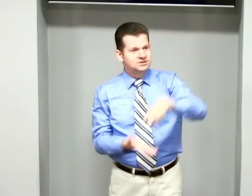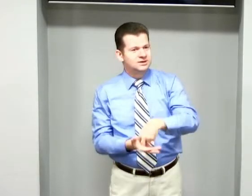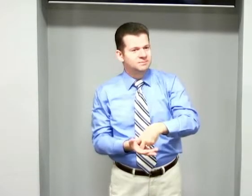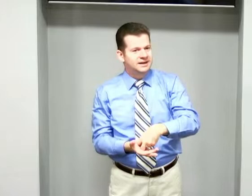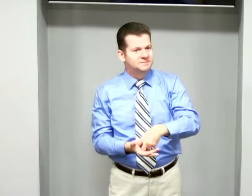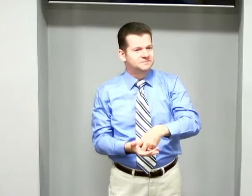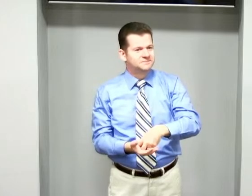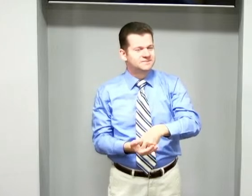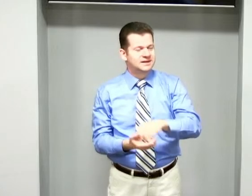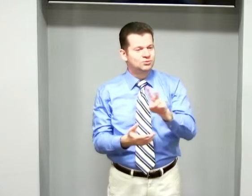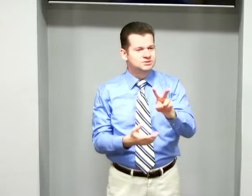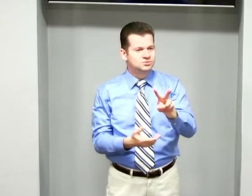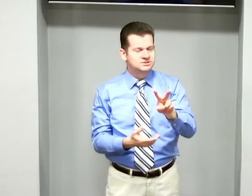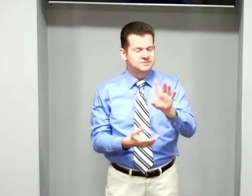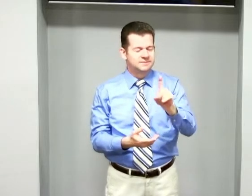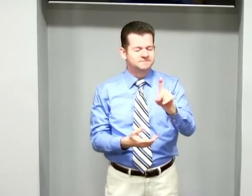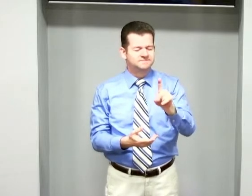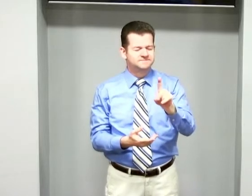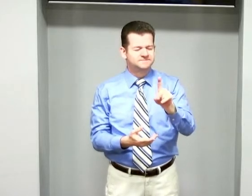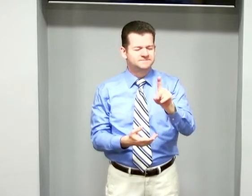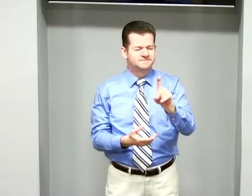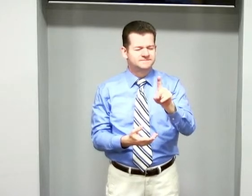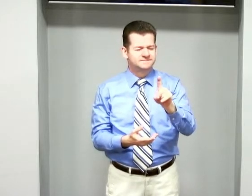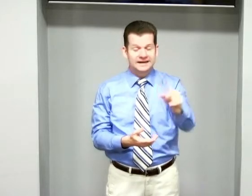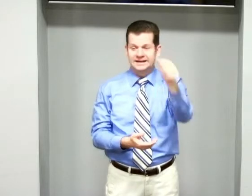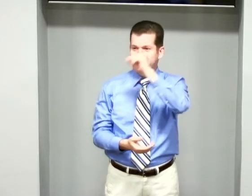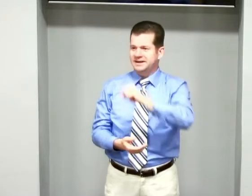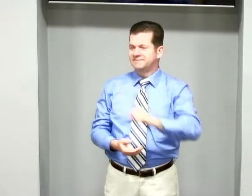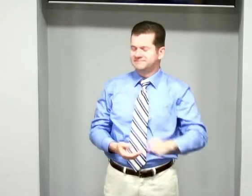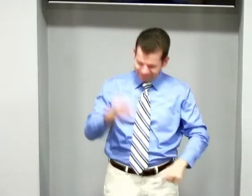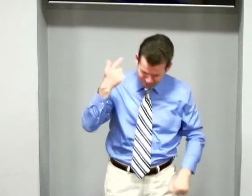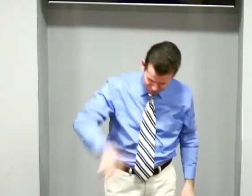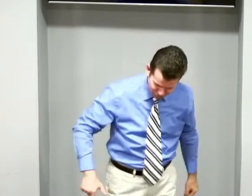não, peraí. E com as músicas. Ah, lembrei. Vamos de novo.